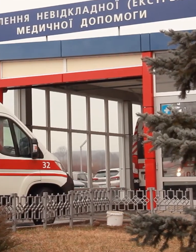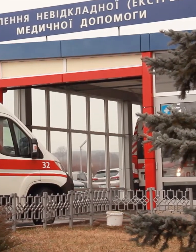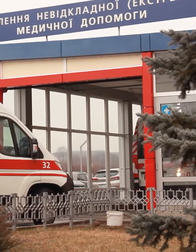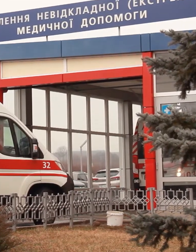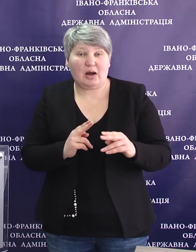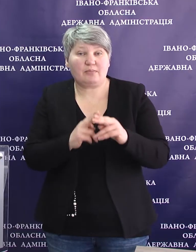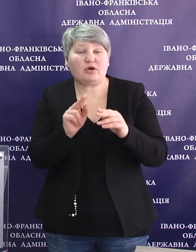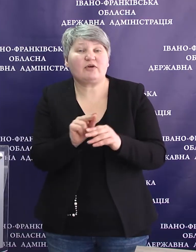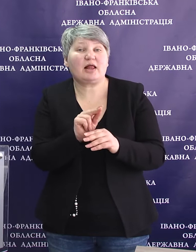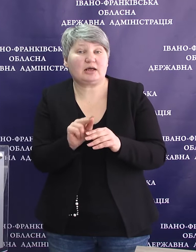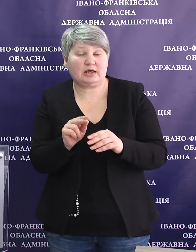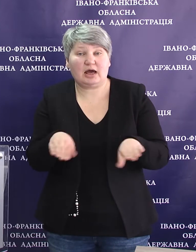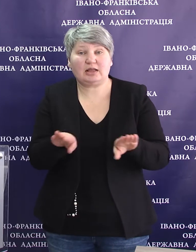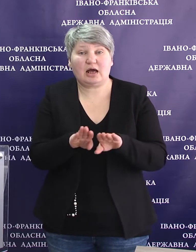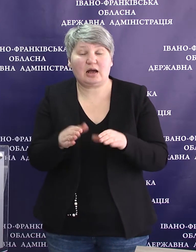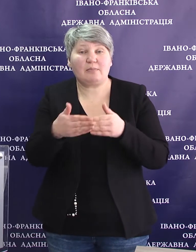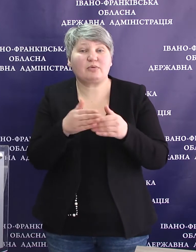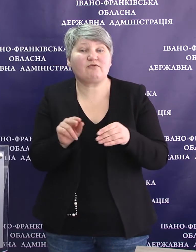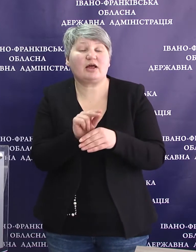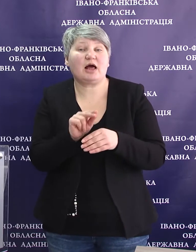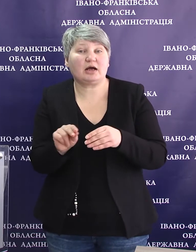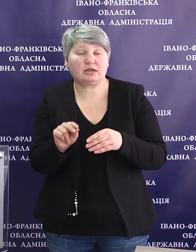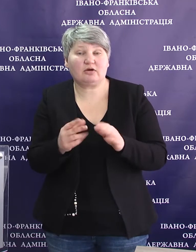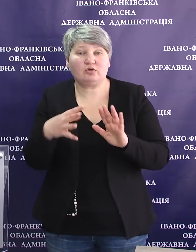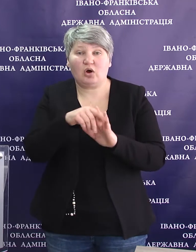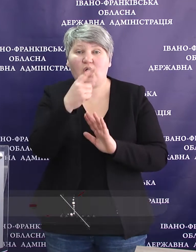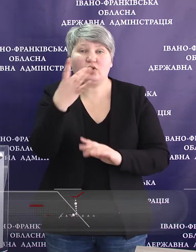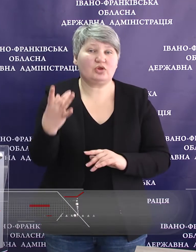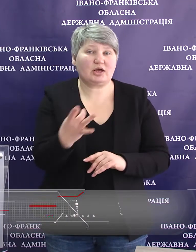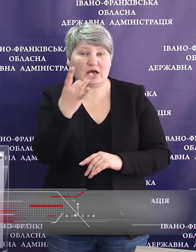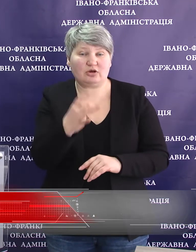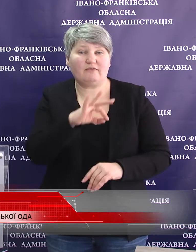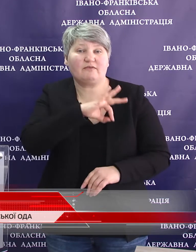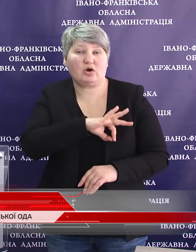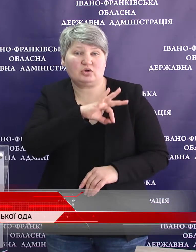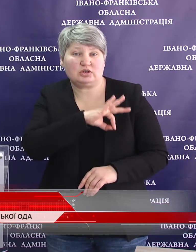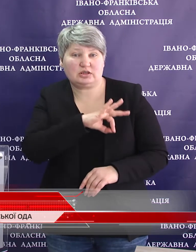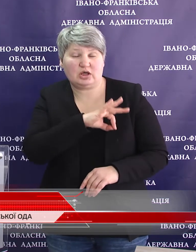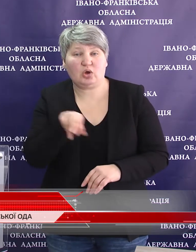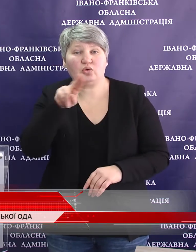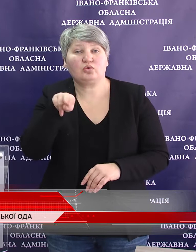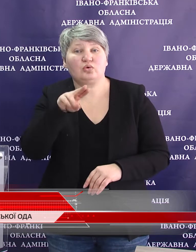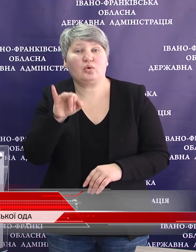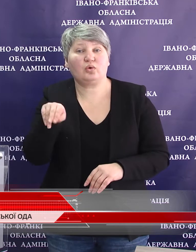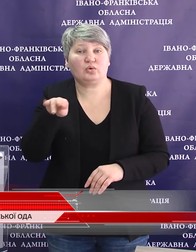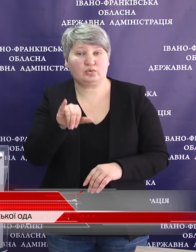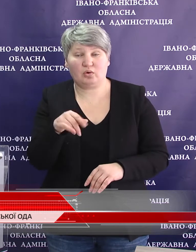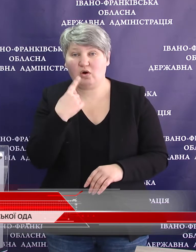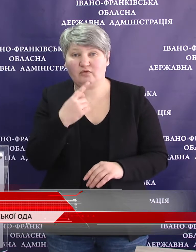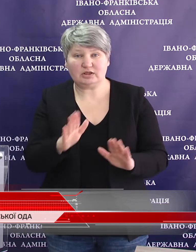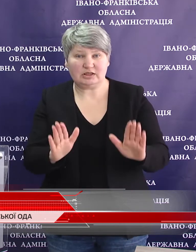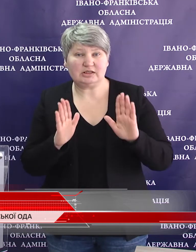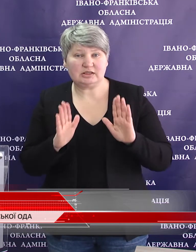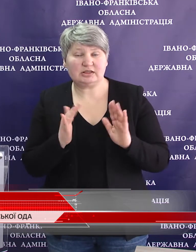у довкілля. Така профілактика включає в себе одноразове використання препаратів йоду, я говорю зараз